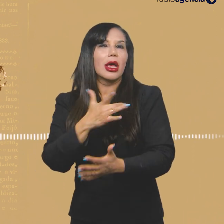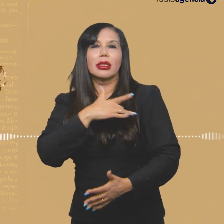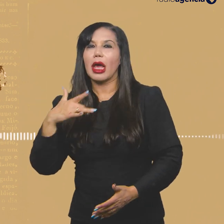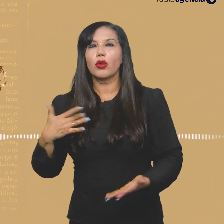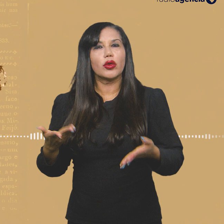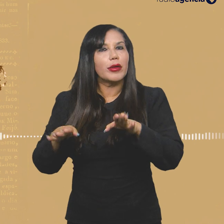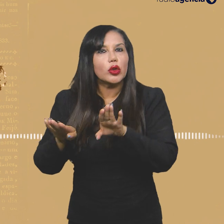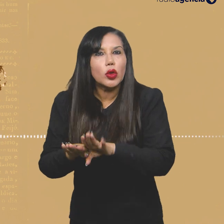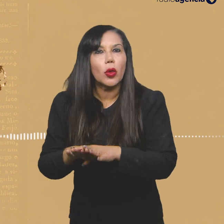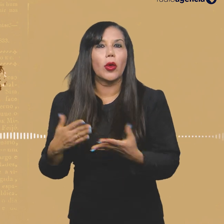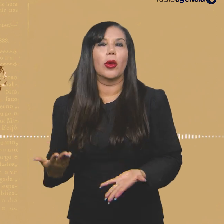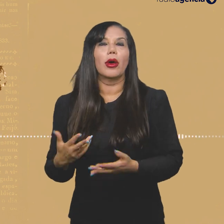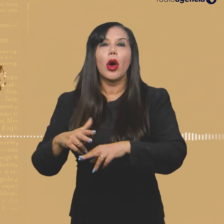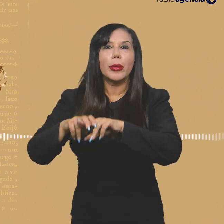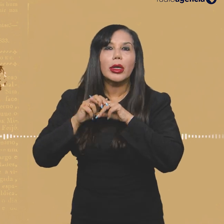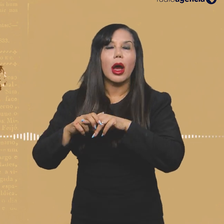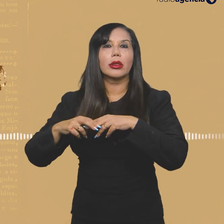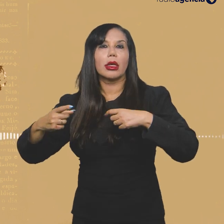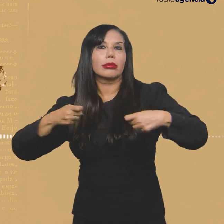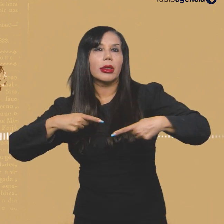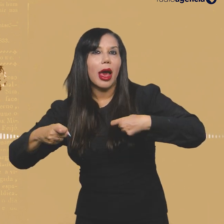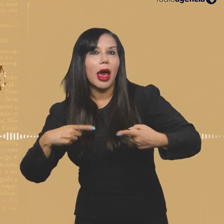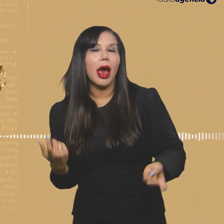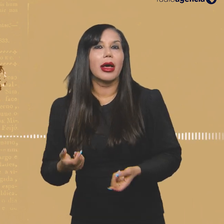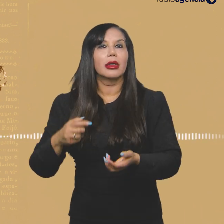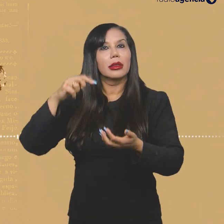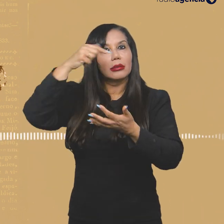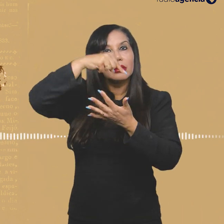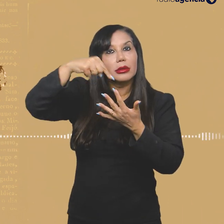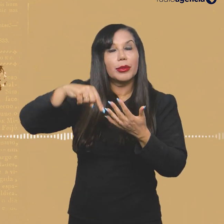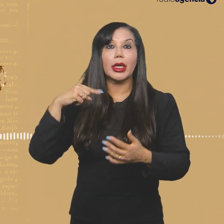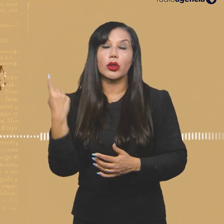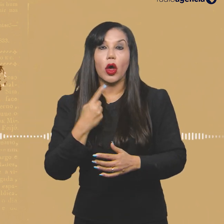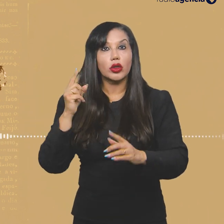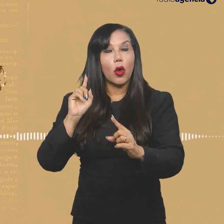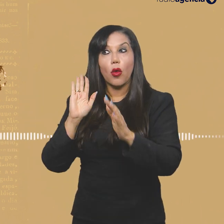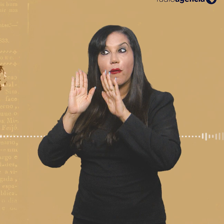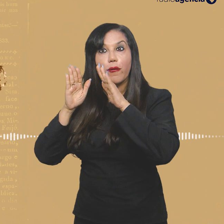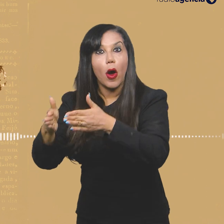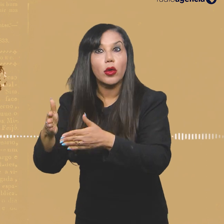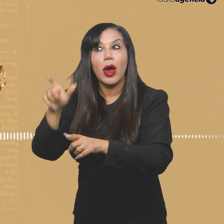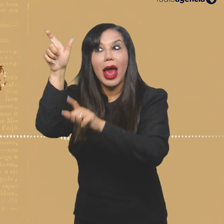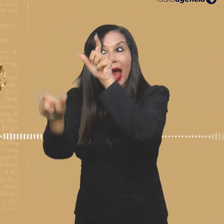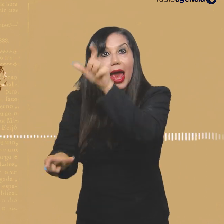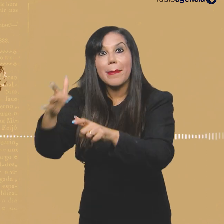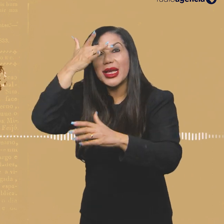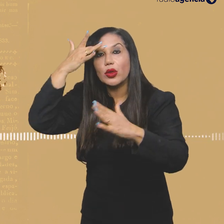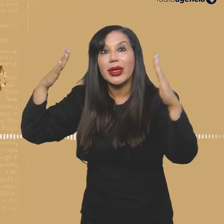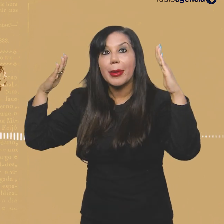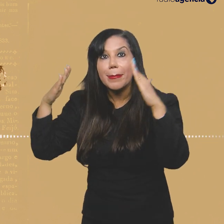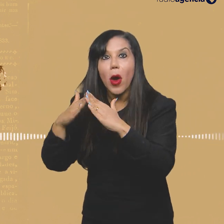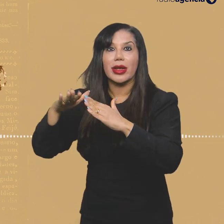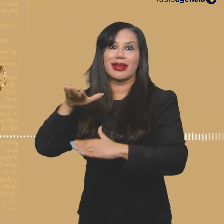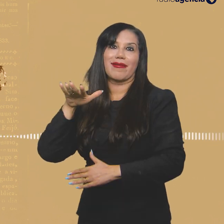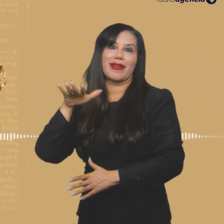tantos postos de saúde ficaram fechados, em decorrência de uma operação, nananã. Porque a gente está sempre olhando